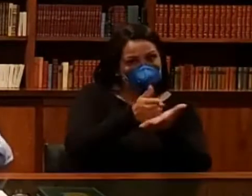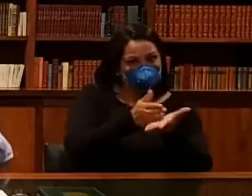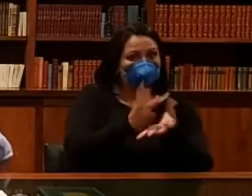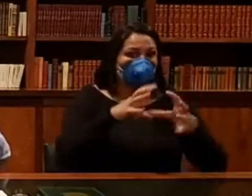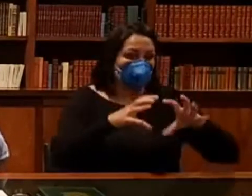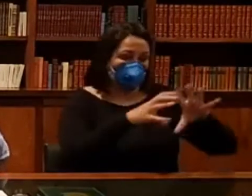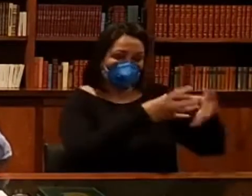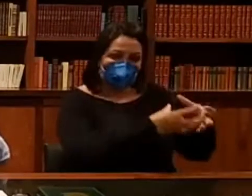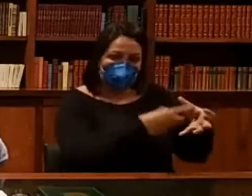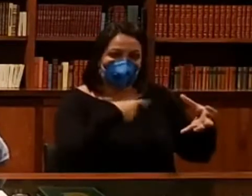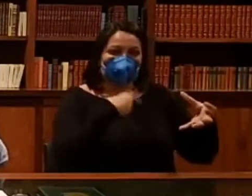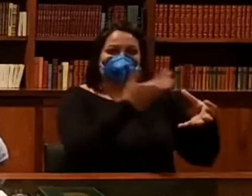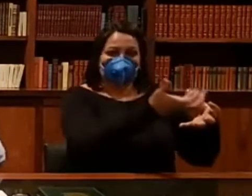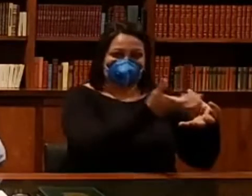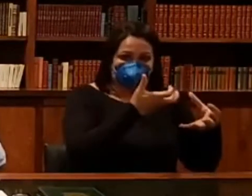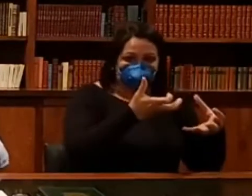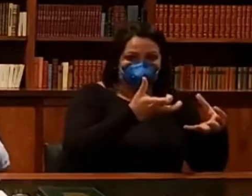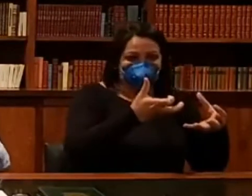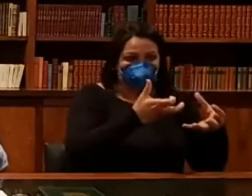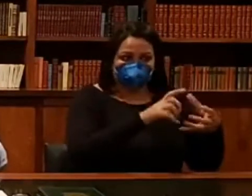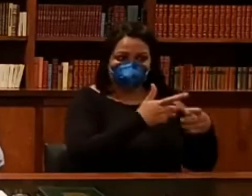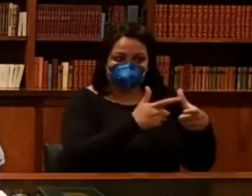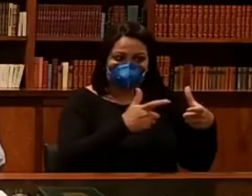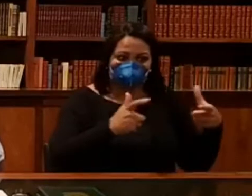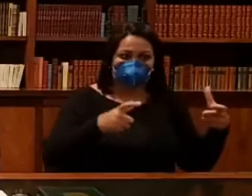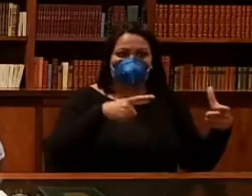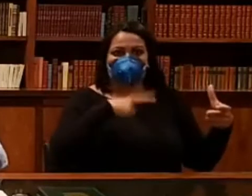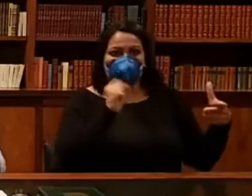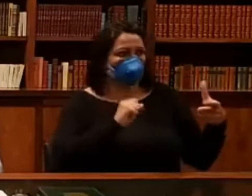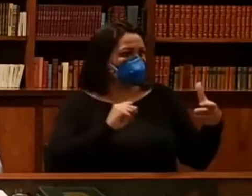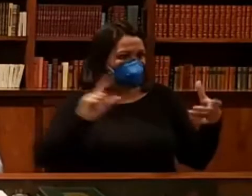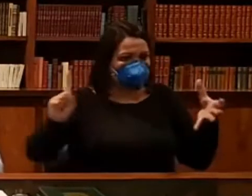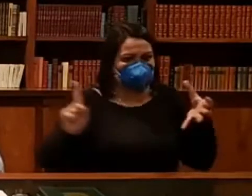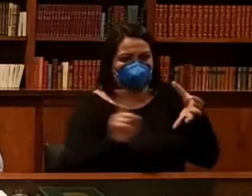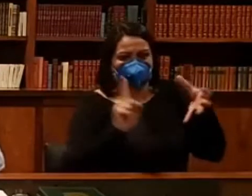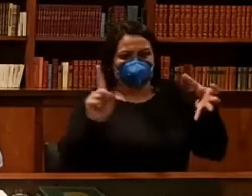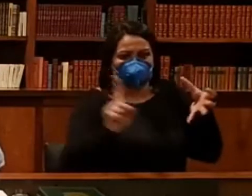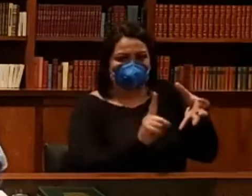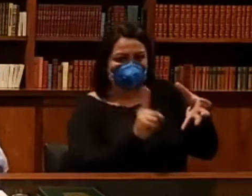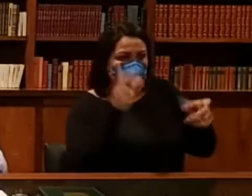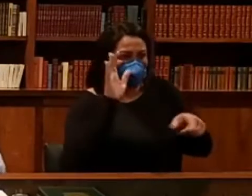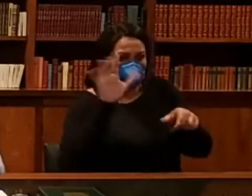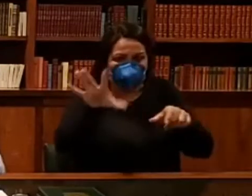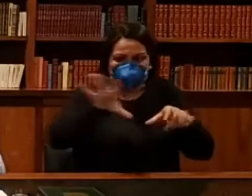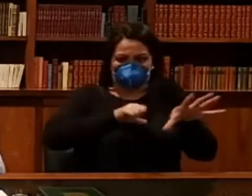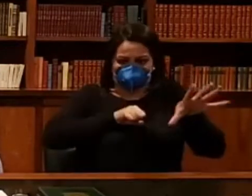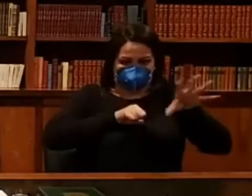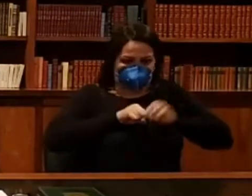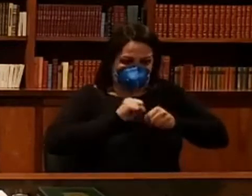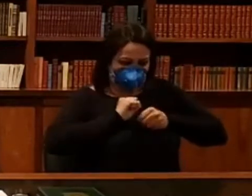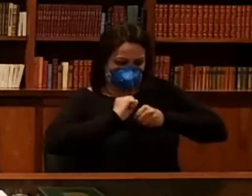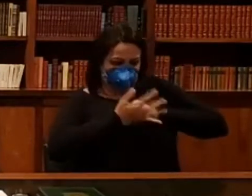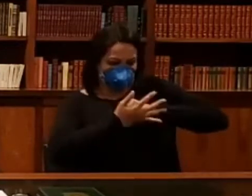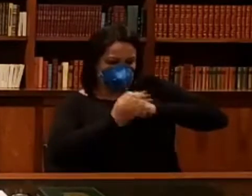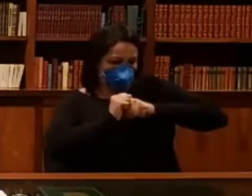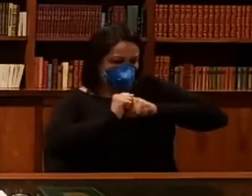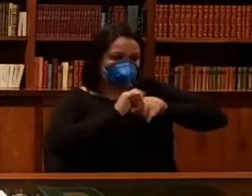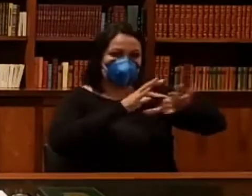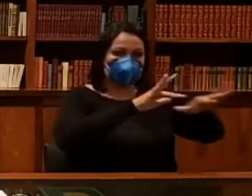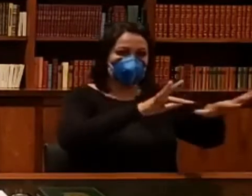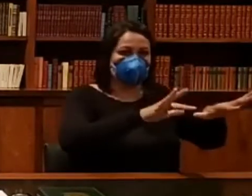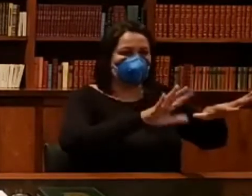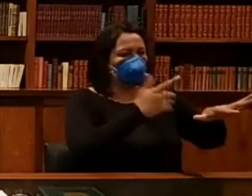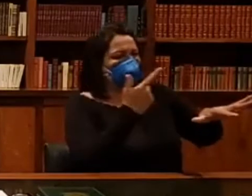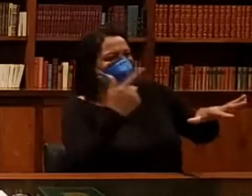tendo em vista mais gente que pode se juntar nesses dias e ajudar a propagar o visto. Agora, para o outro lado, a gente vê.